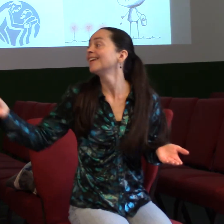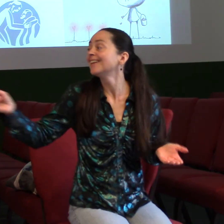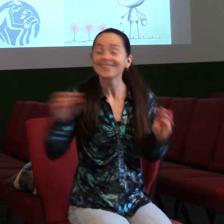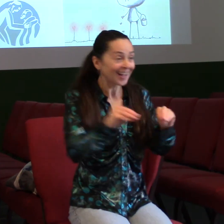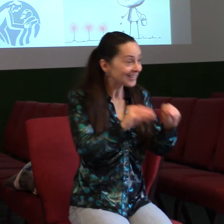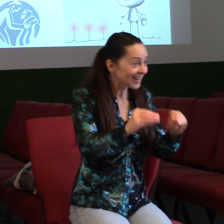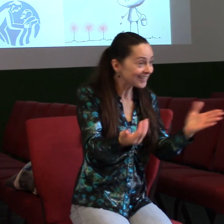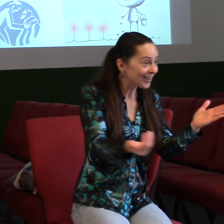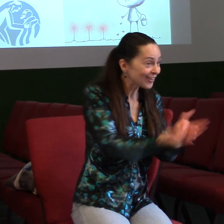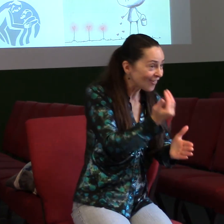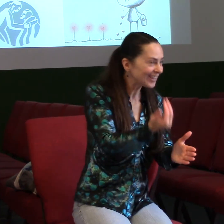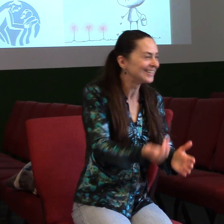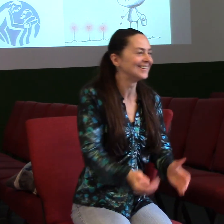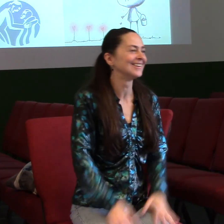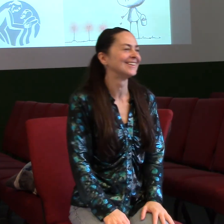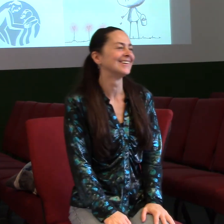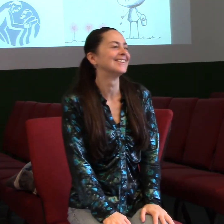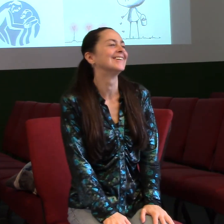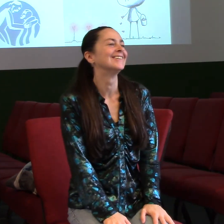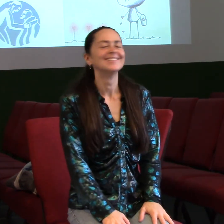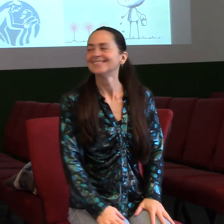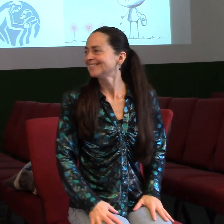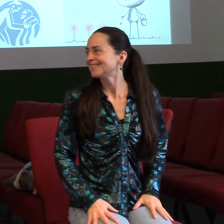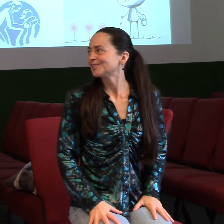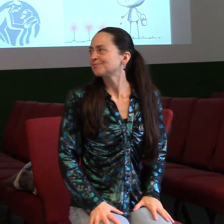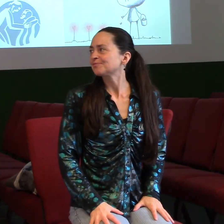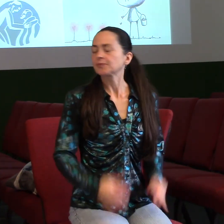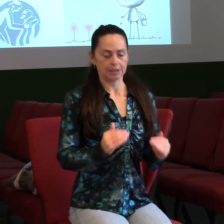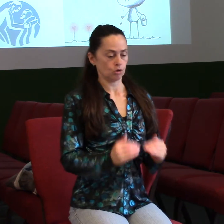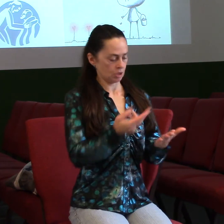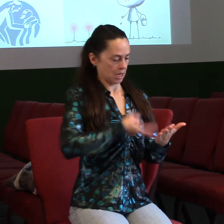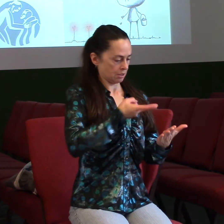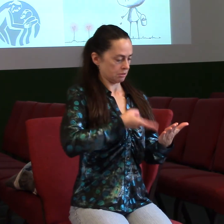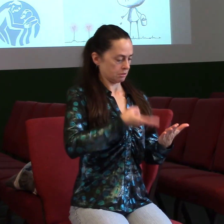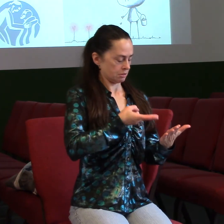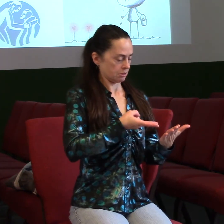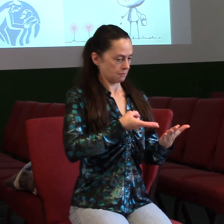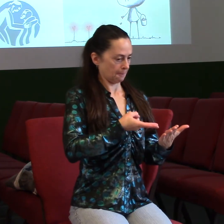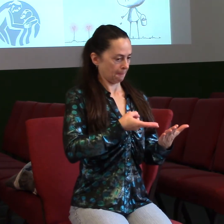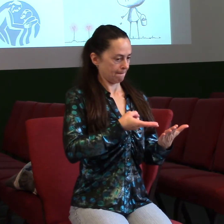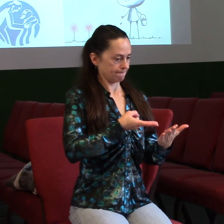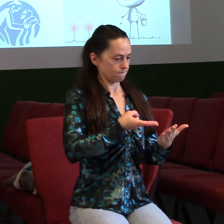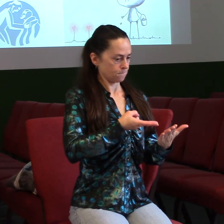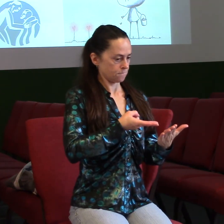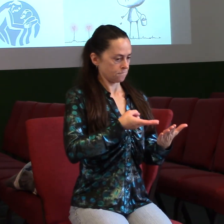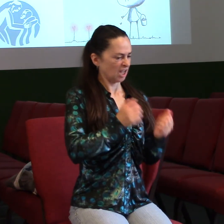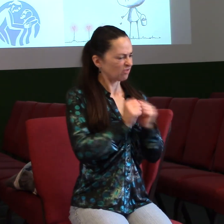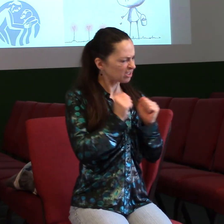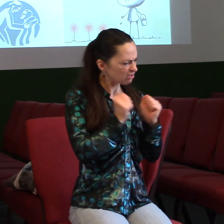A když se potom podíváme dál v tom textu, tak je tam napsané Ať je vám vzdálená všechna tvrdost, zloba,